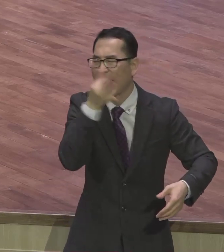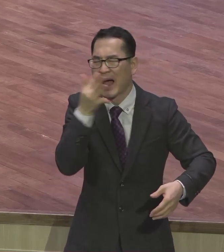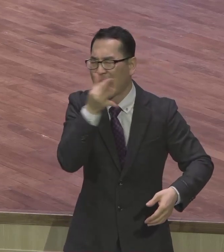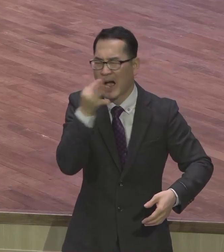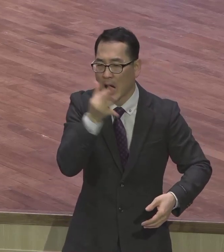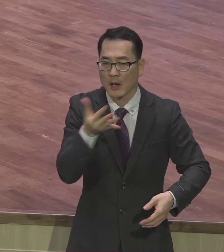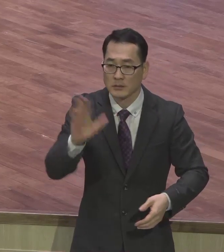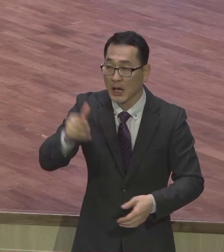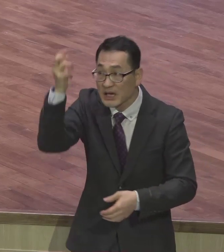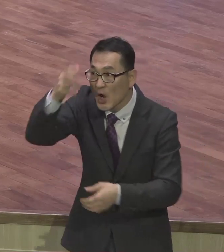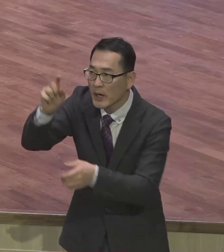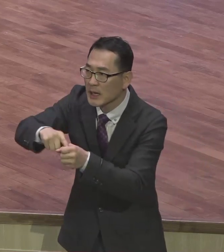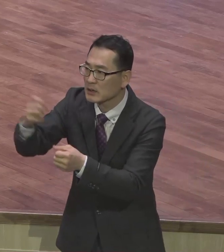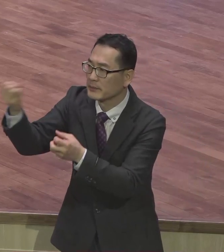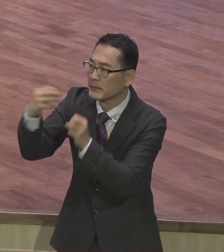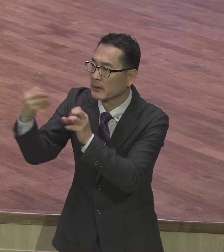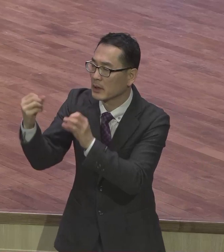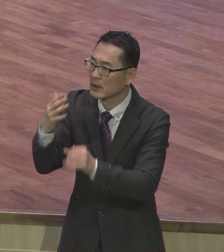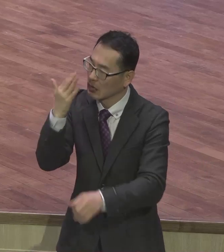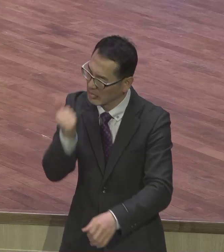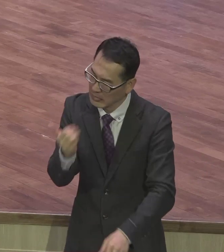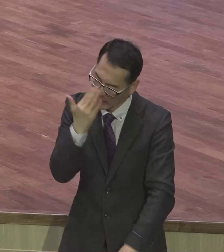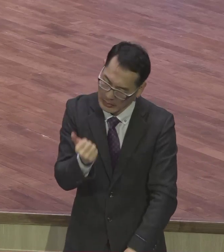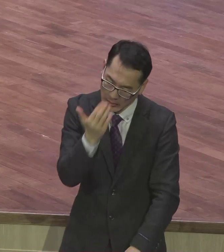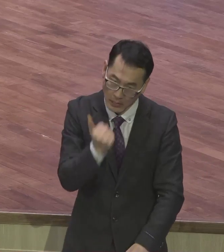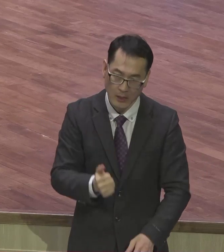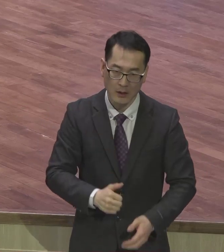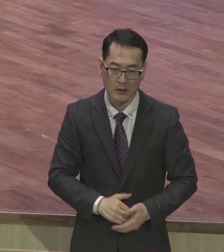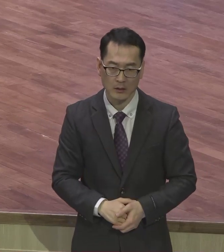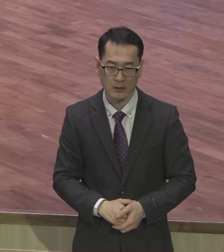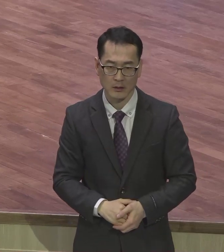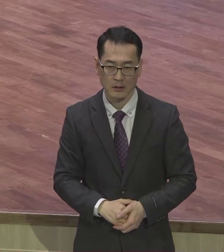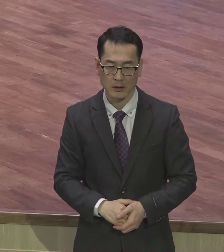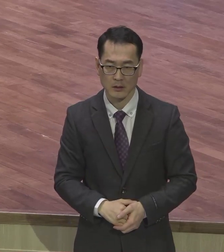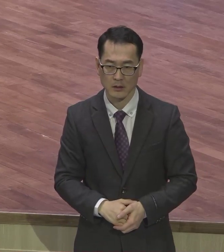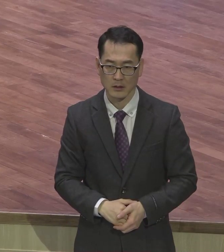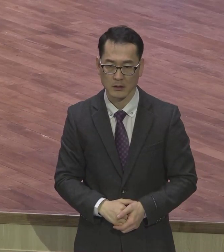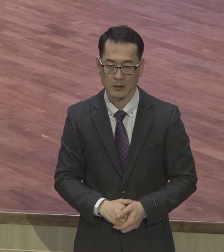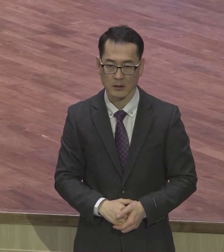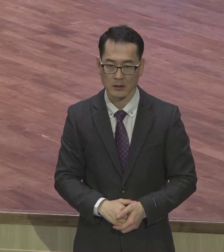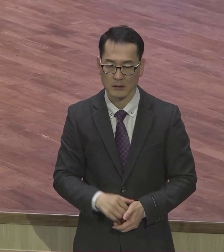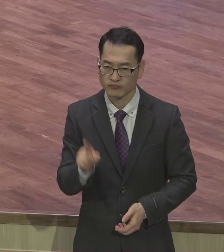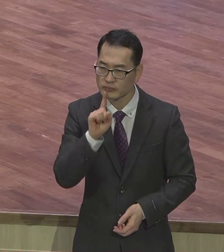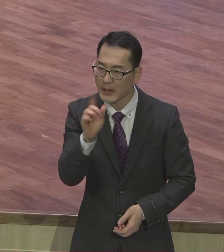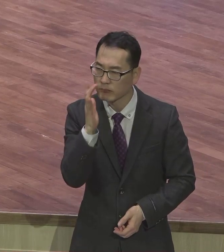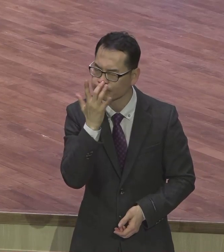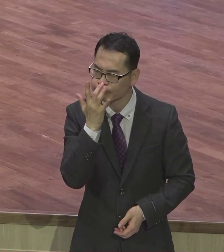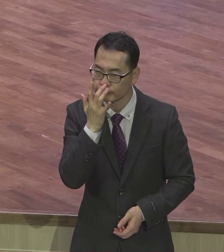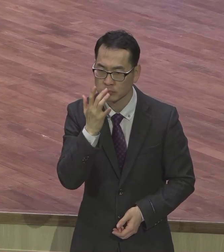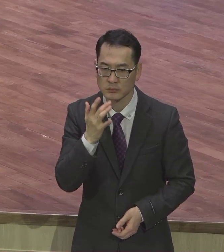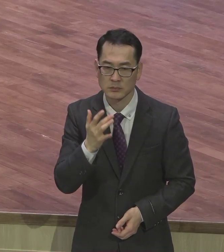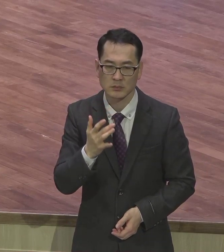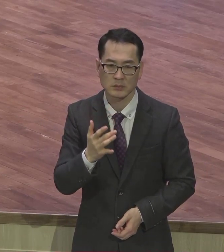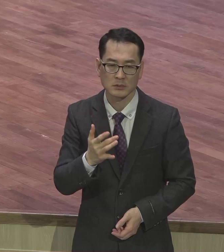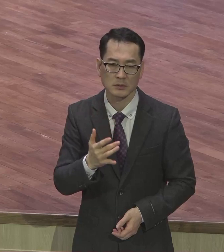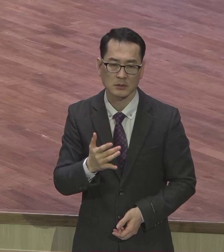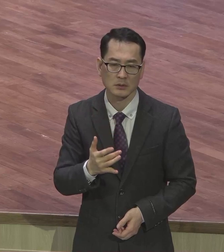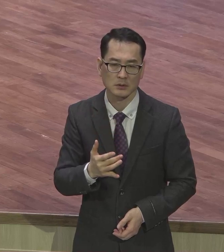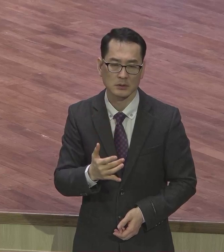안 그러면 안 들어 가버려 눈 감아 못 알아들은단 말이에요 그게 유혹의 사람이 여러분 영의 사람이 앉아서